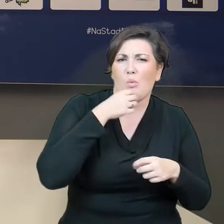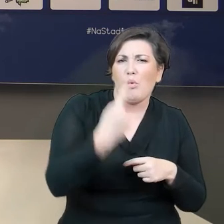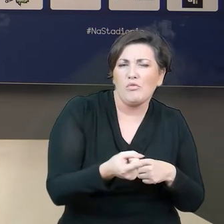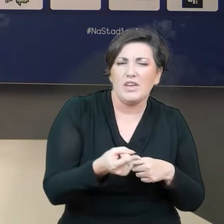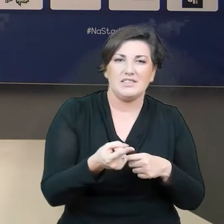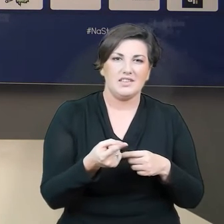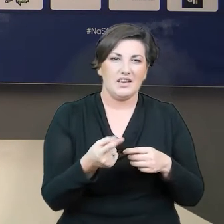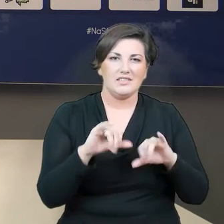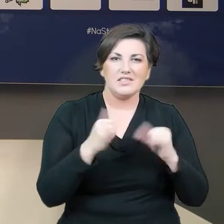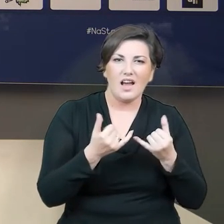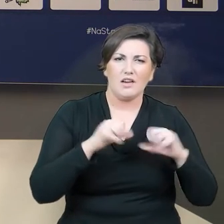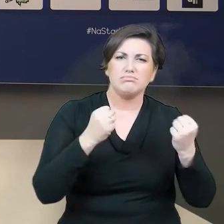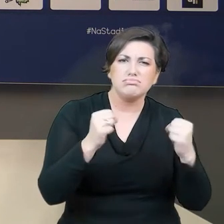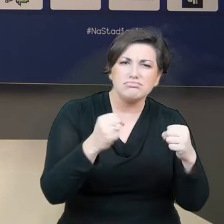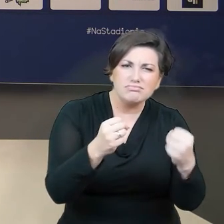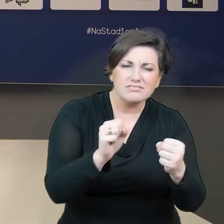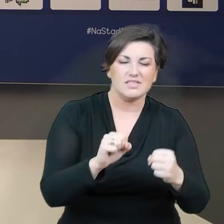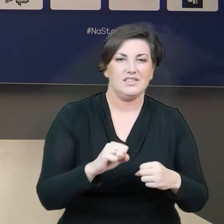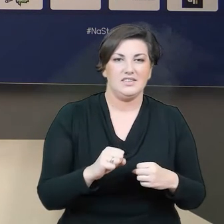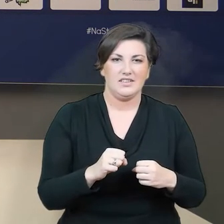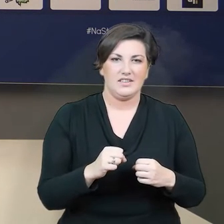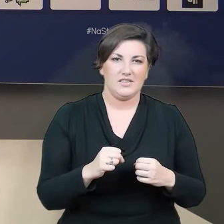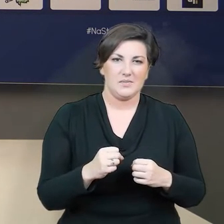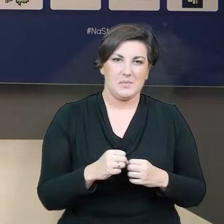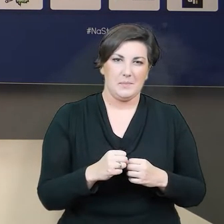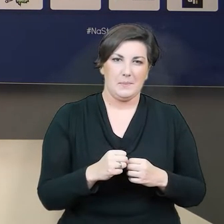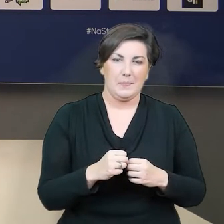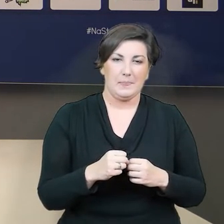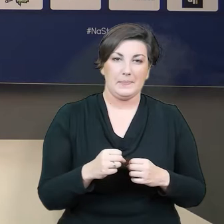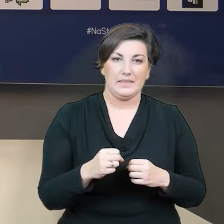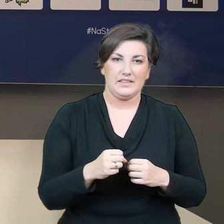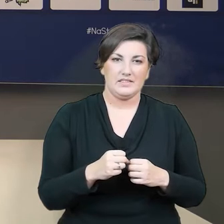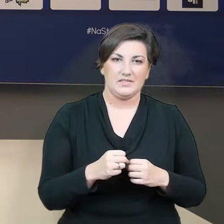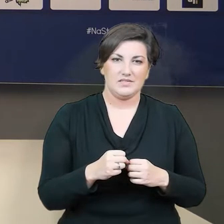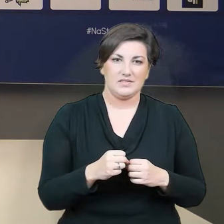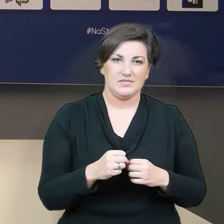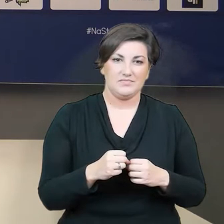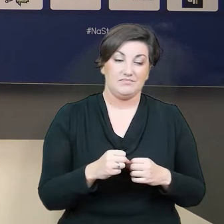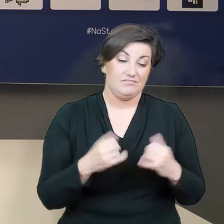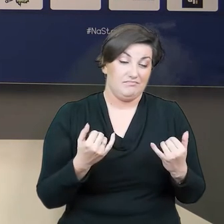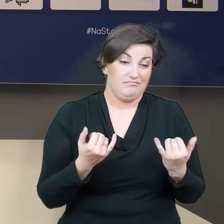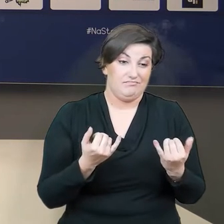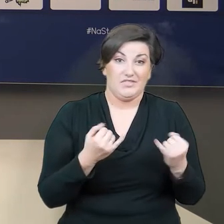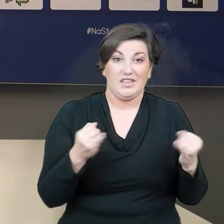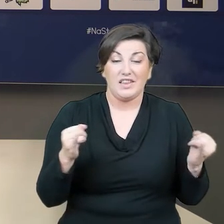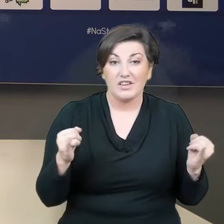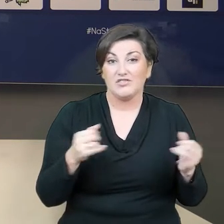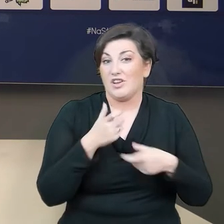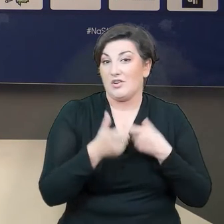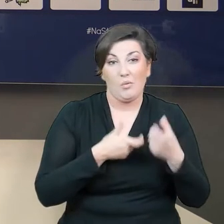żeby jeszcze natknąć w jakiś sposób dodatkowy zespół. Inaczej się funkcjonuje w tym momencie, inaczej